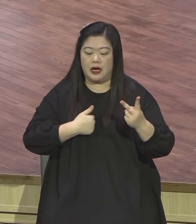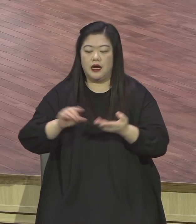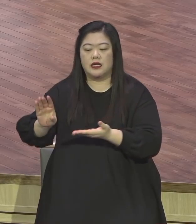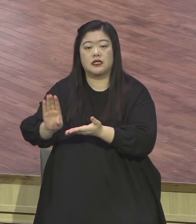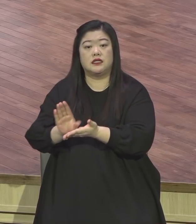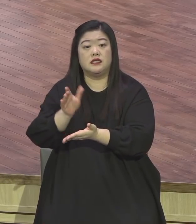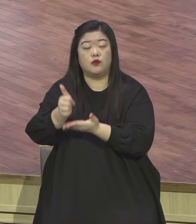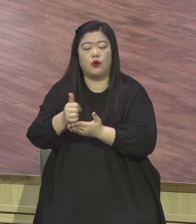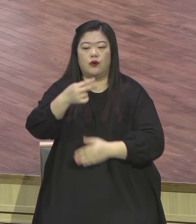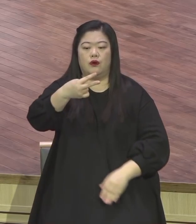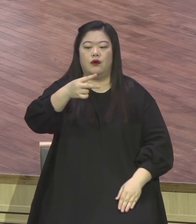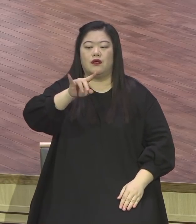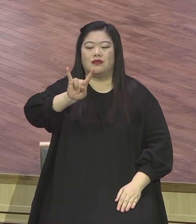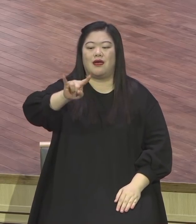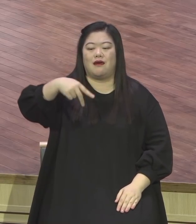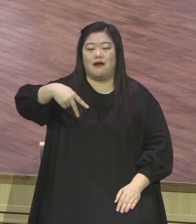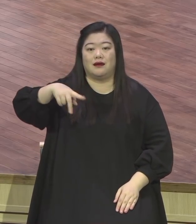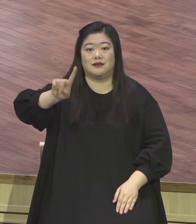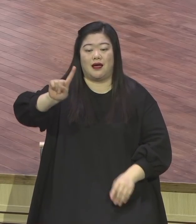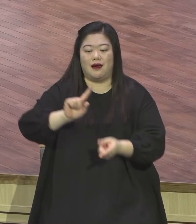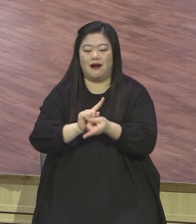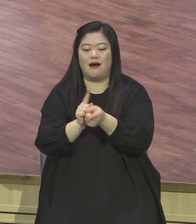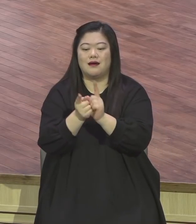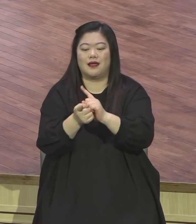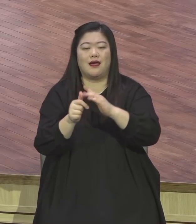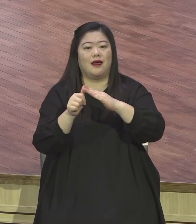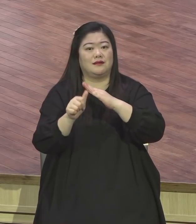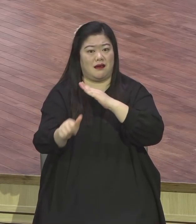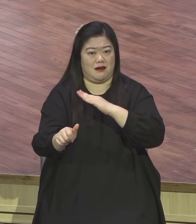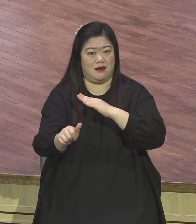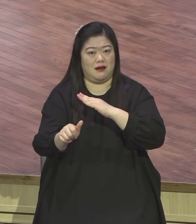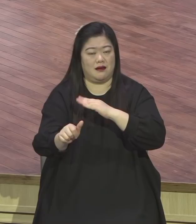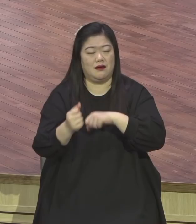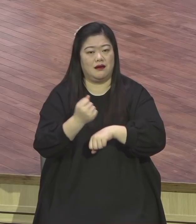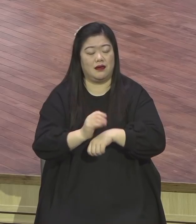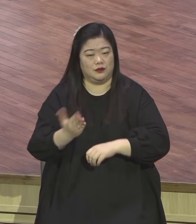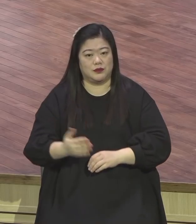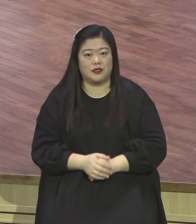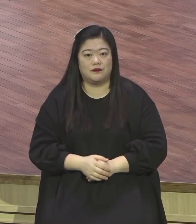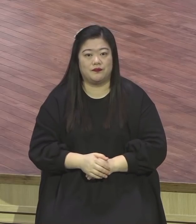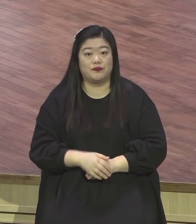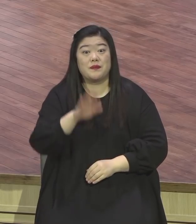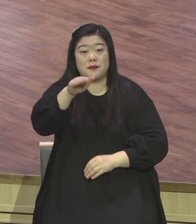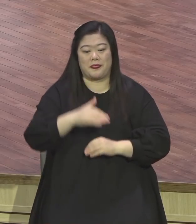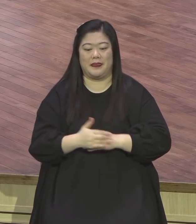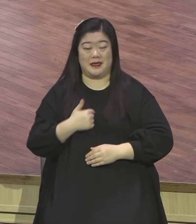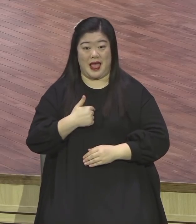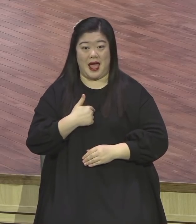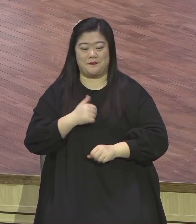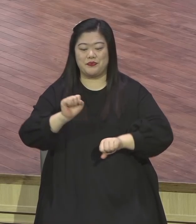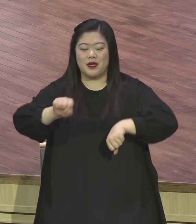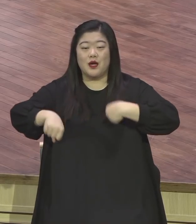세상에서는요 올해를 소의 해라 그래요 소의 제가 소를 참 좋아한다고 말씀드렸잖아요 소만큼